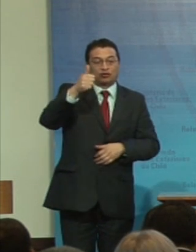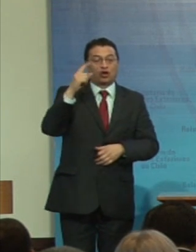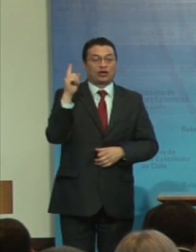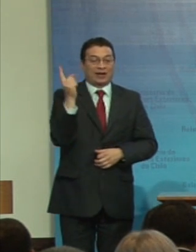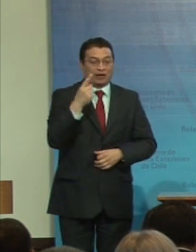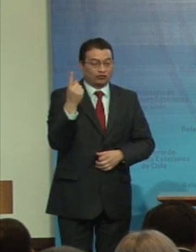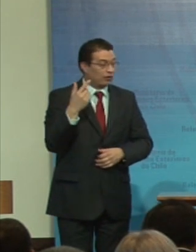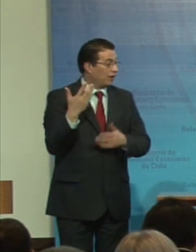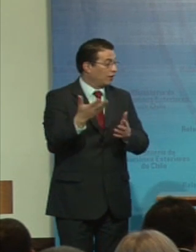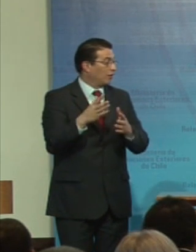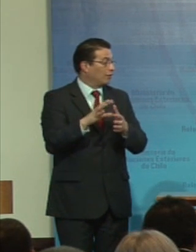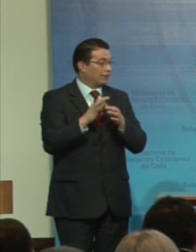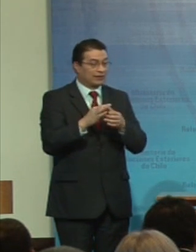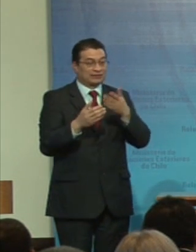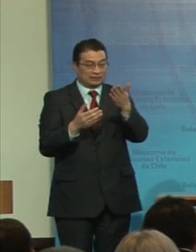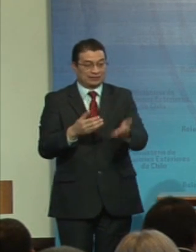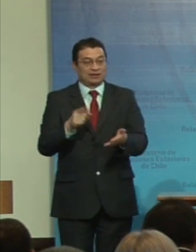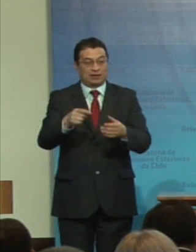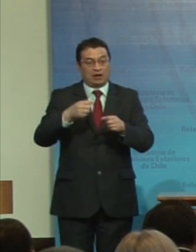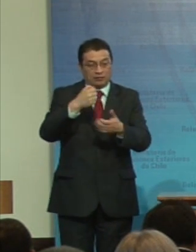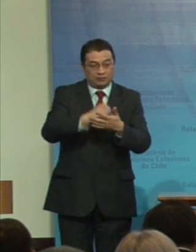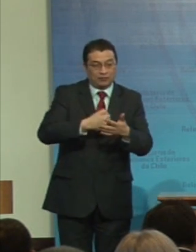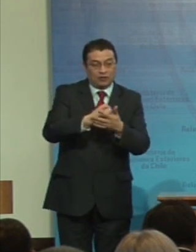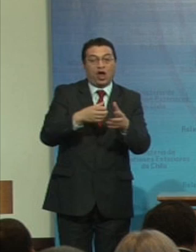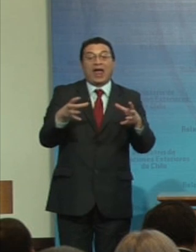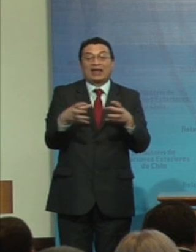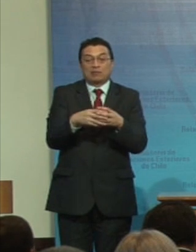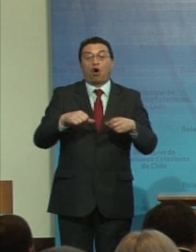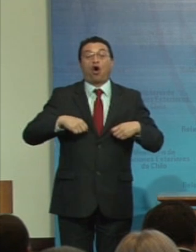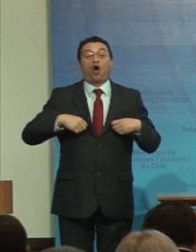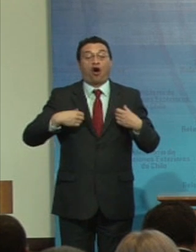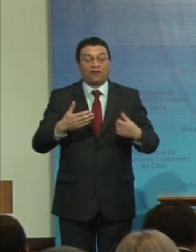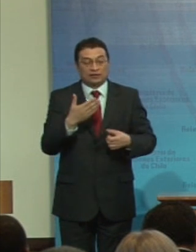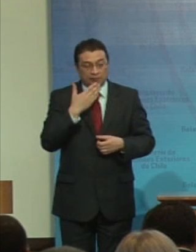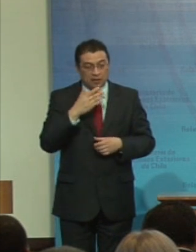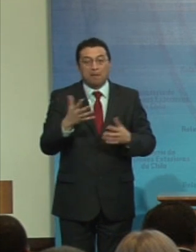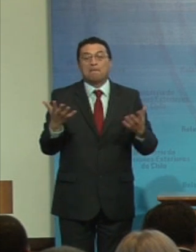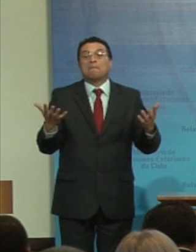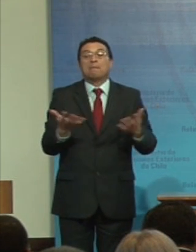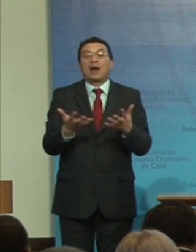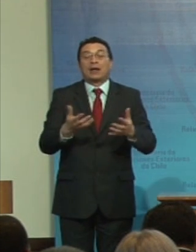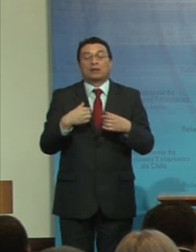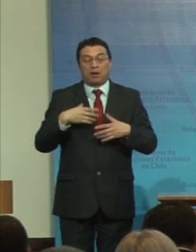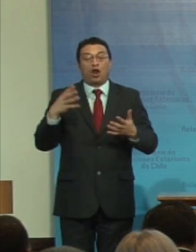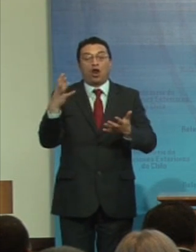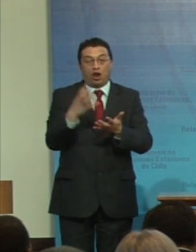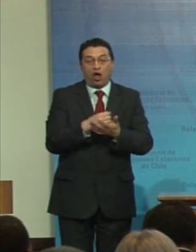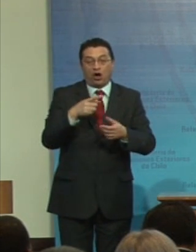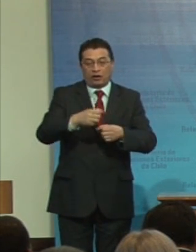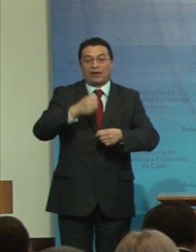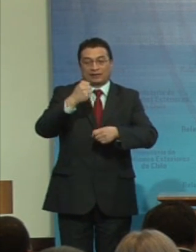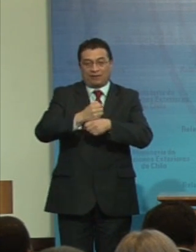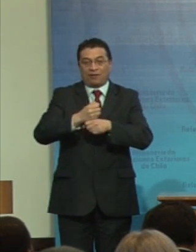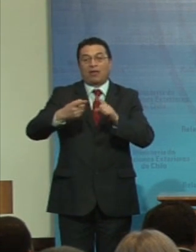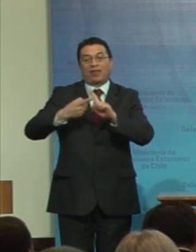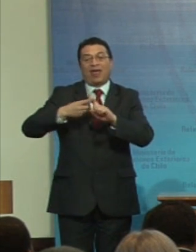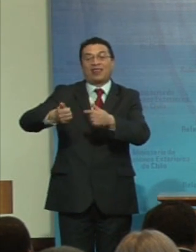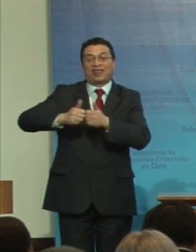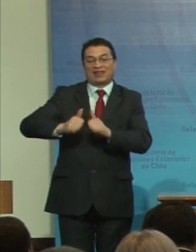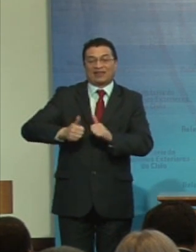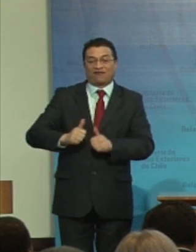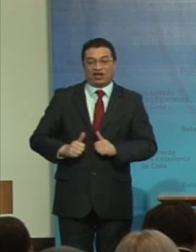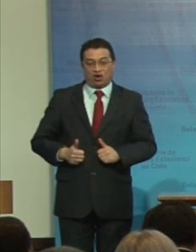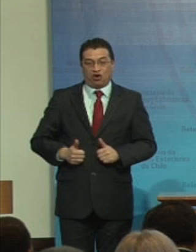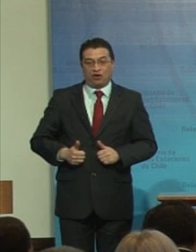que bueno que esté aquí luchando con un equipo joven también para que logremos estas tareas y estos desafíos